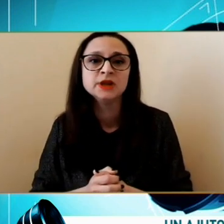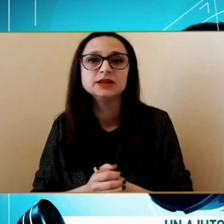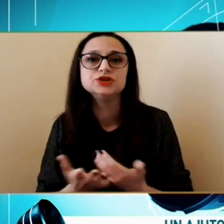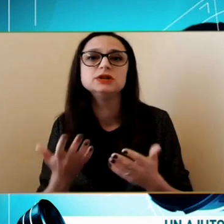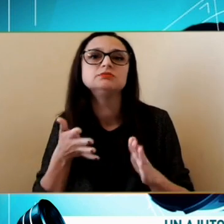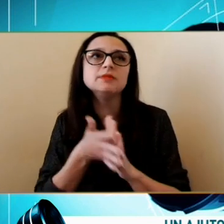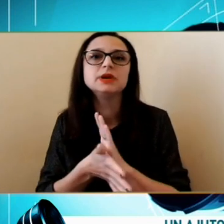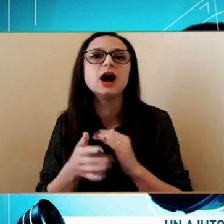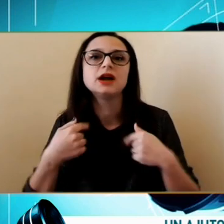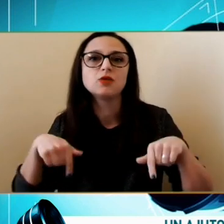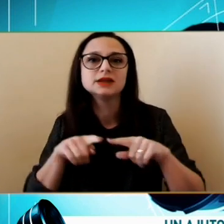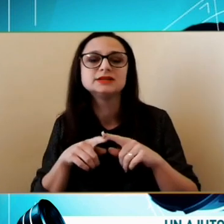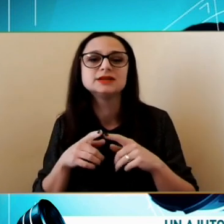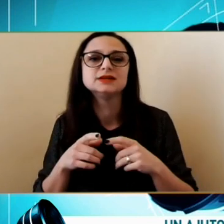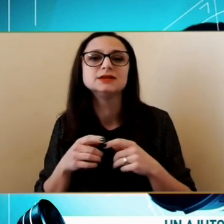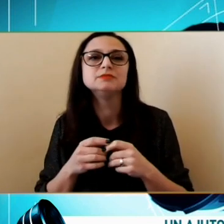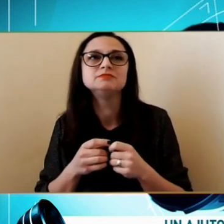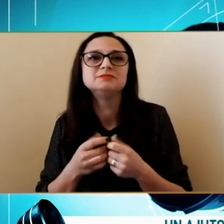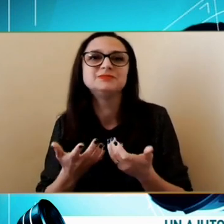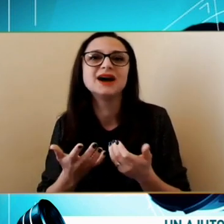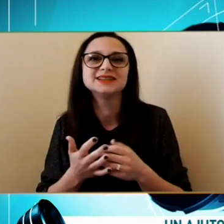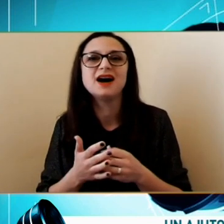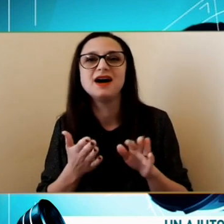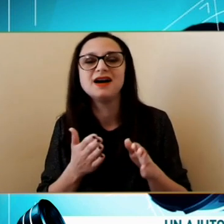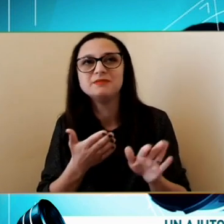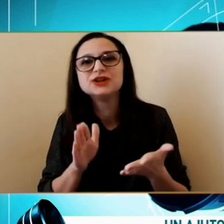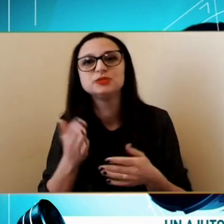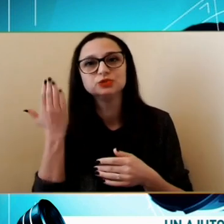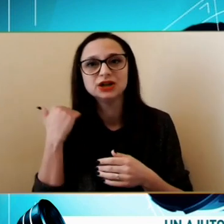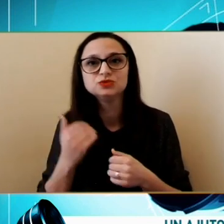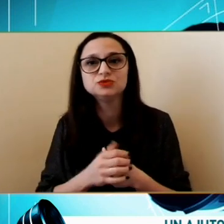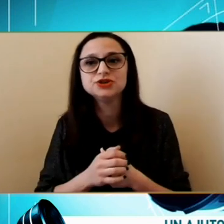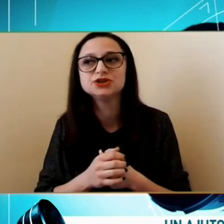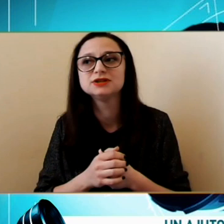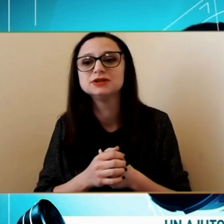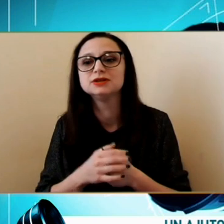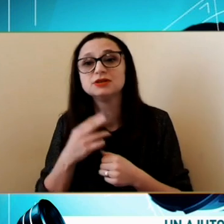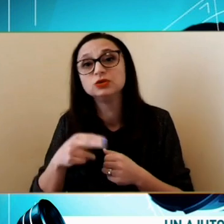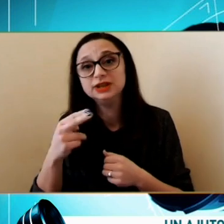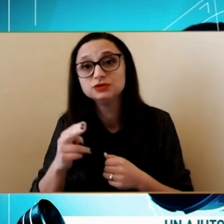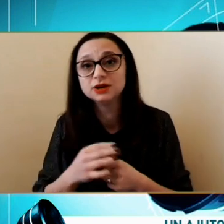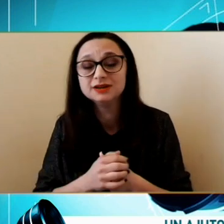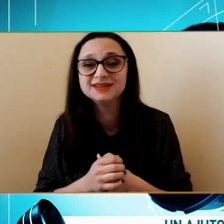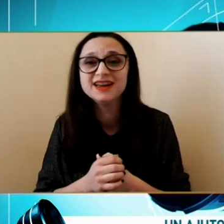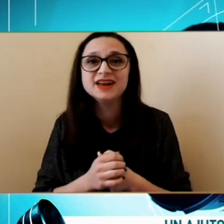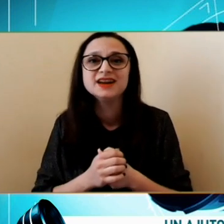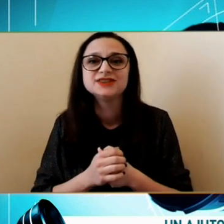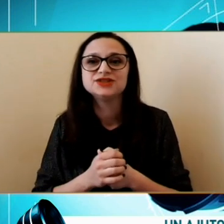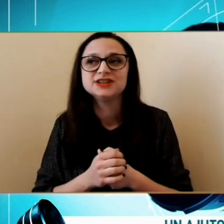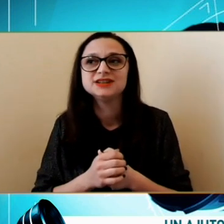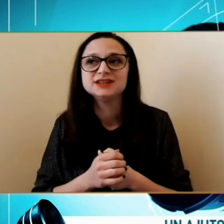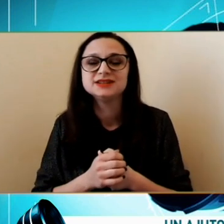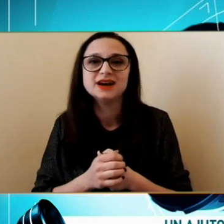Deci Implicarea noastră Practic a început atunci Continuă